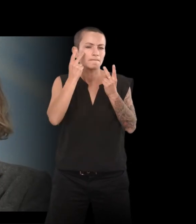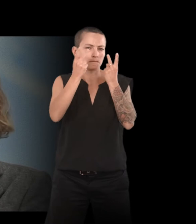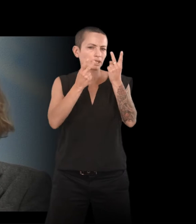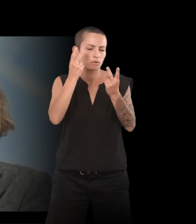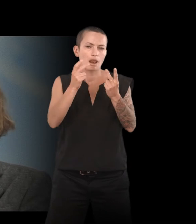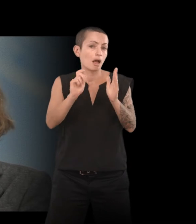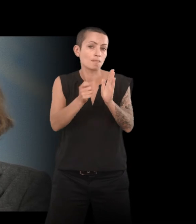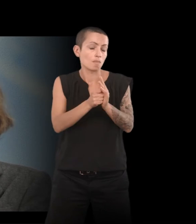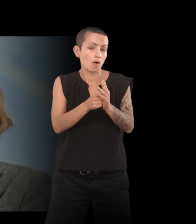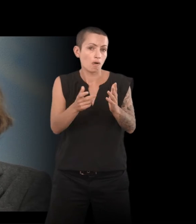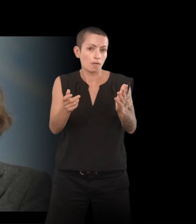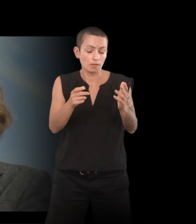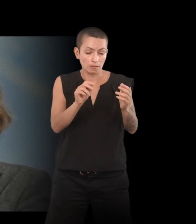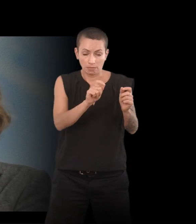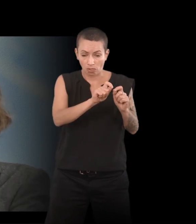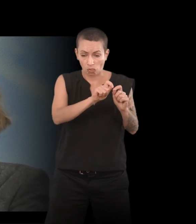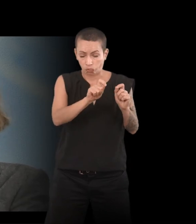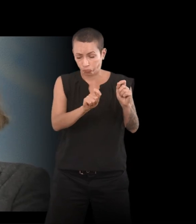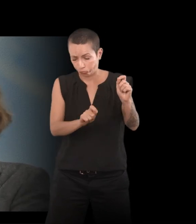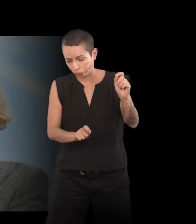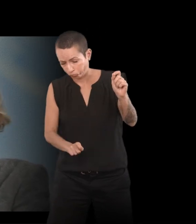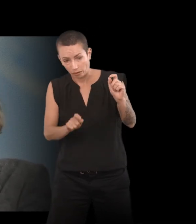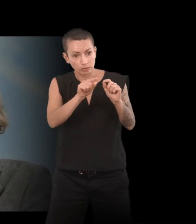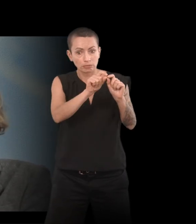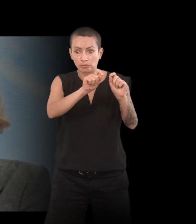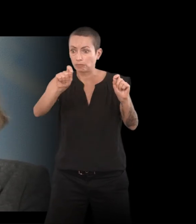donc à un moment donné, je n'arrivais plus du tout à écrire droit, ça ne ressemblait vraiment à rien,